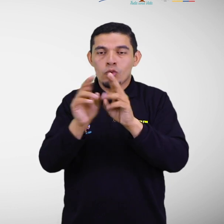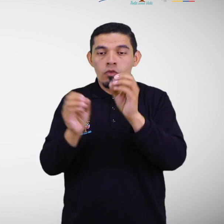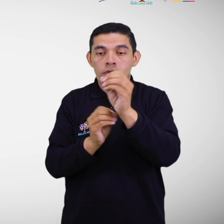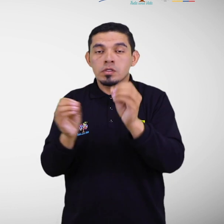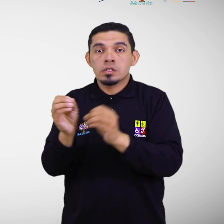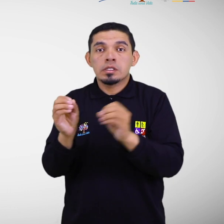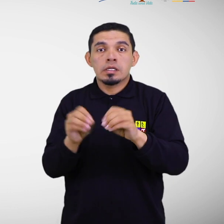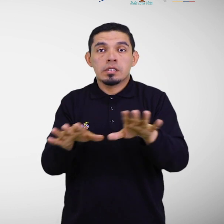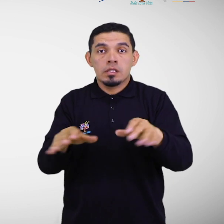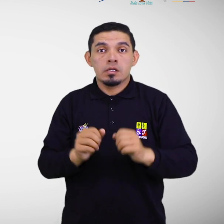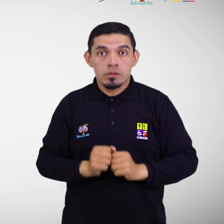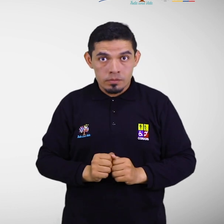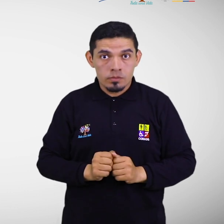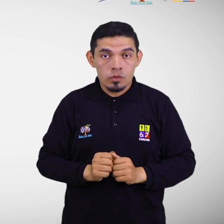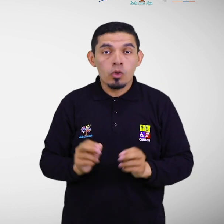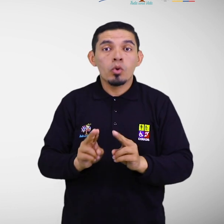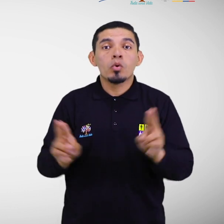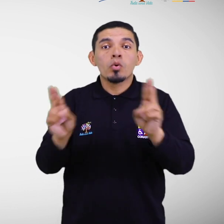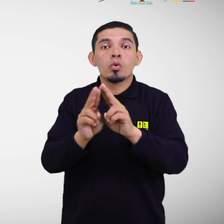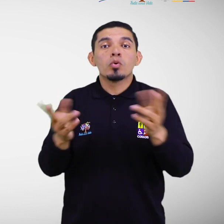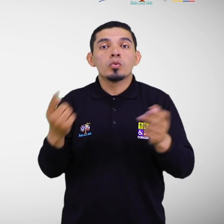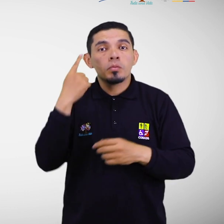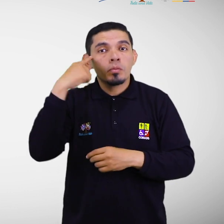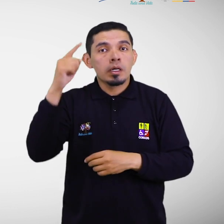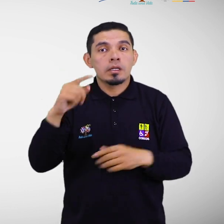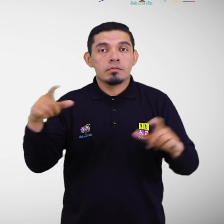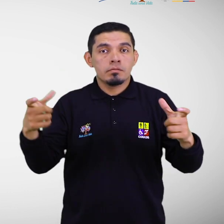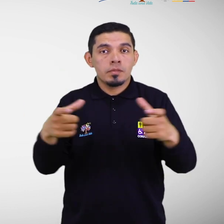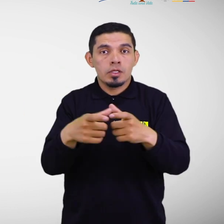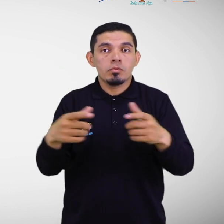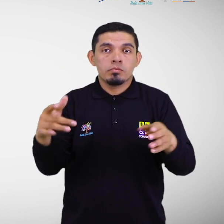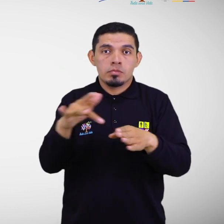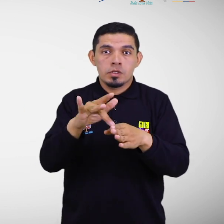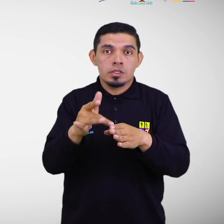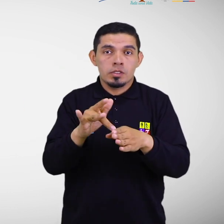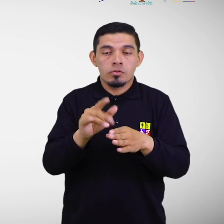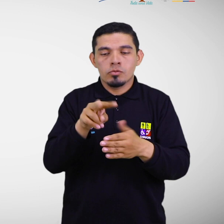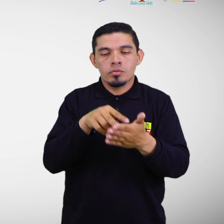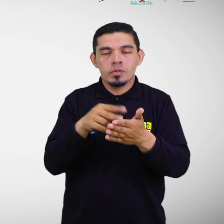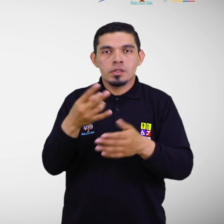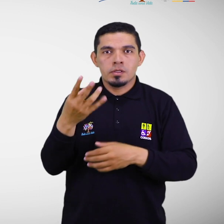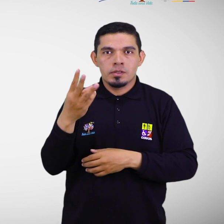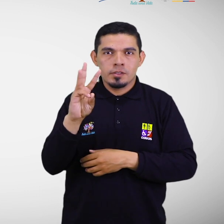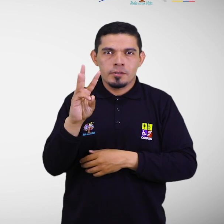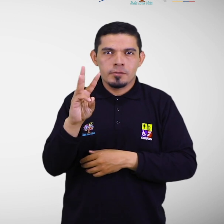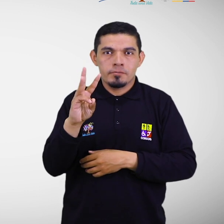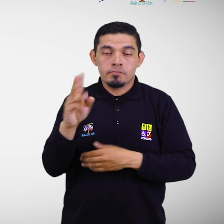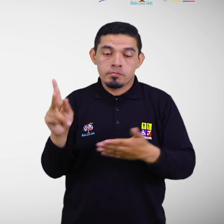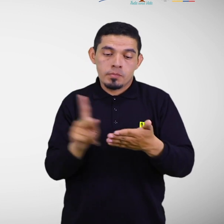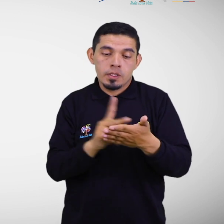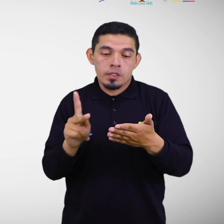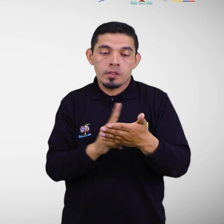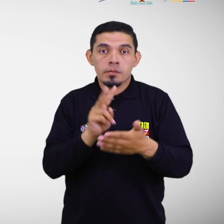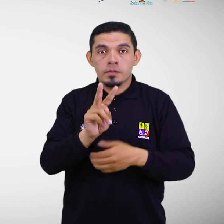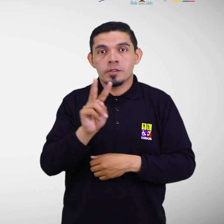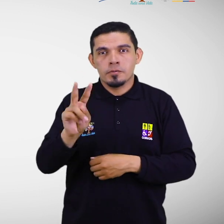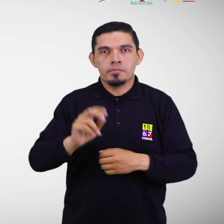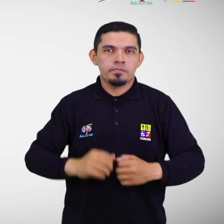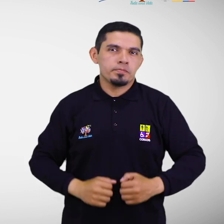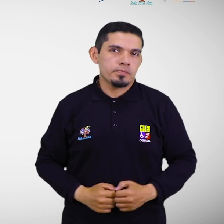Oficina de las Naciones Unidas para la Reducción del Riesgo de Desastres, 2016, p. 22.